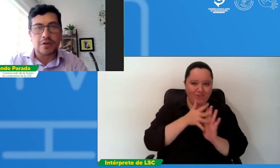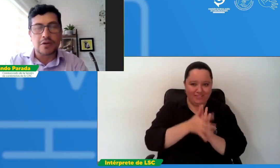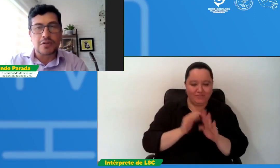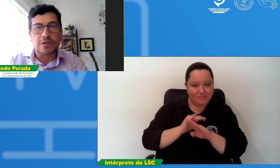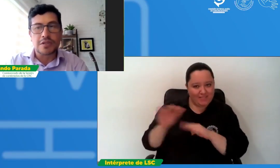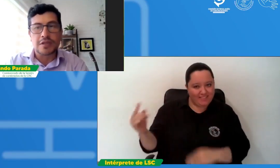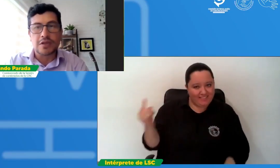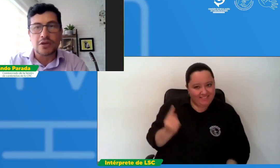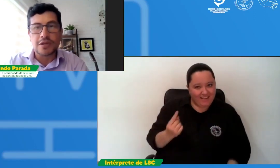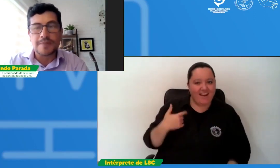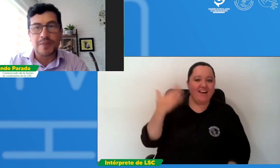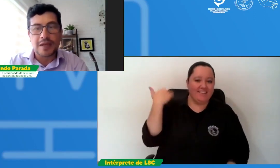situaciones anteriores.